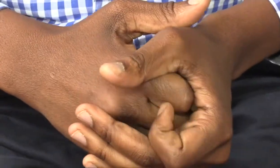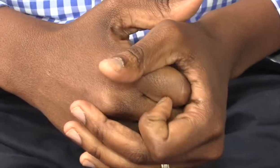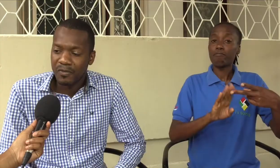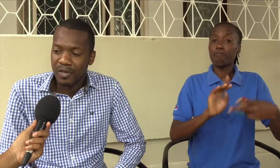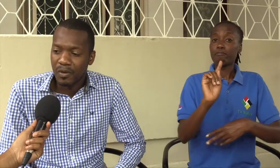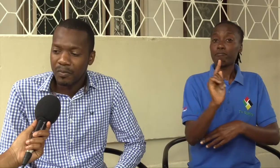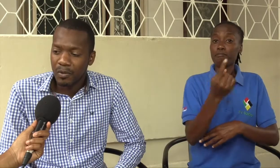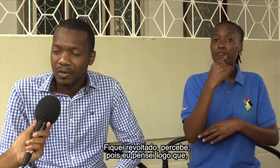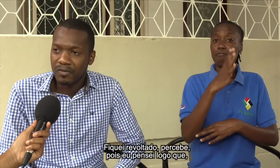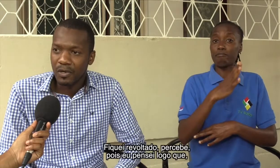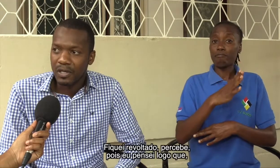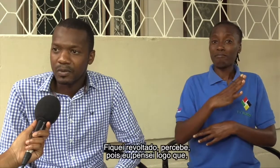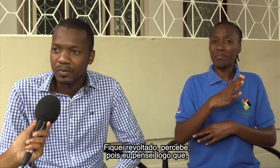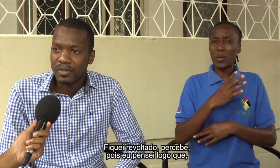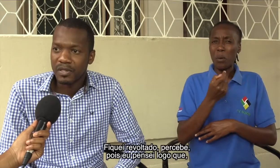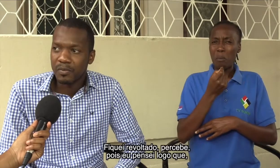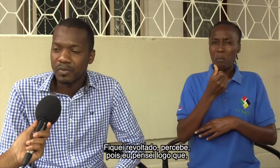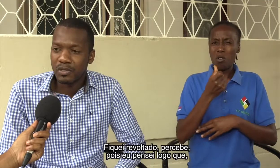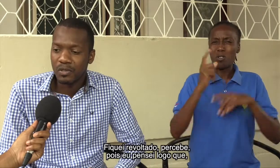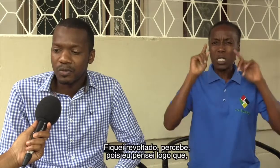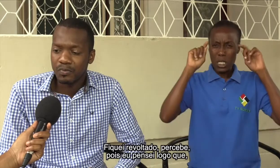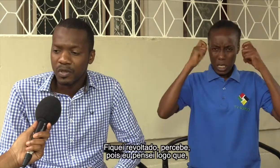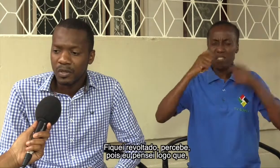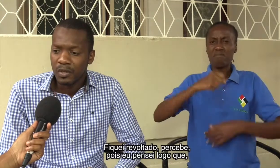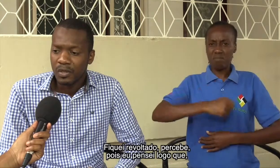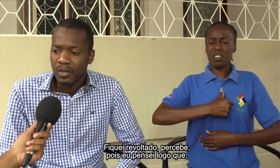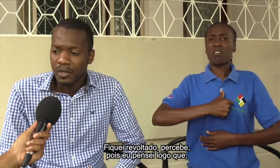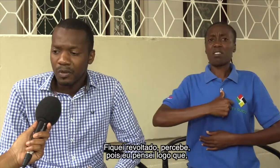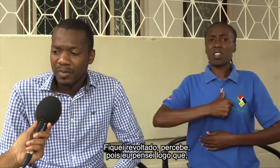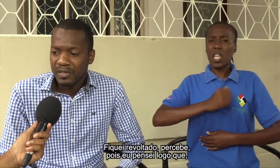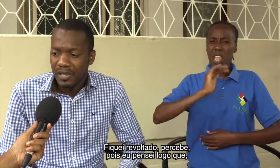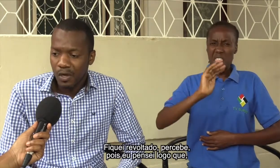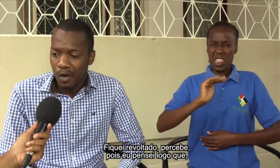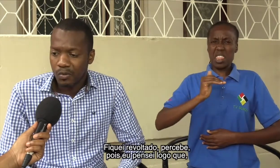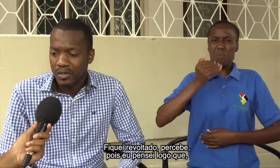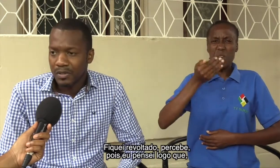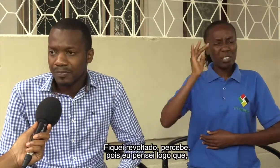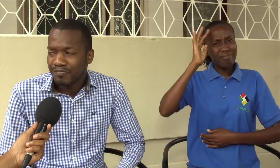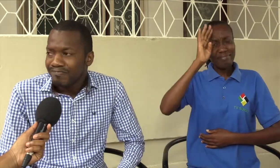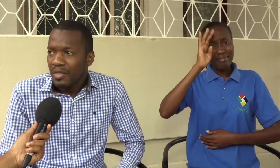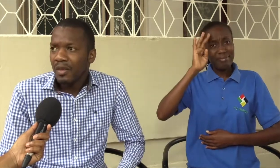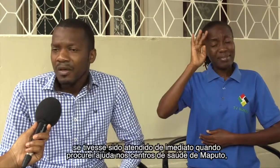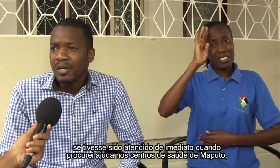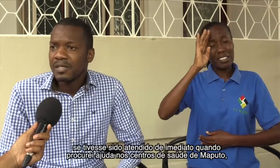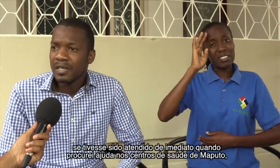Fiquei um pouco revoltado, percebe? Pois eu... Eu pensei logo que... Se